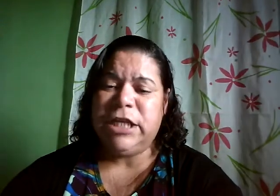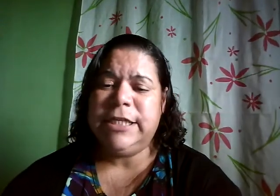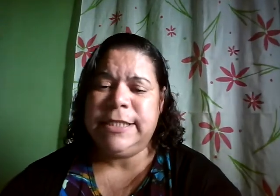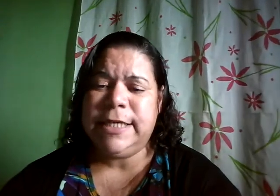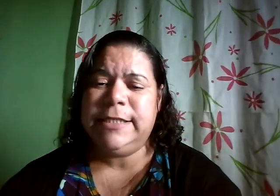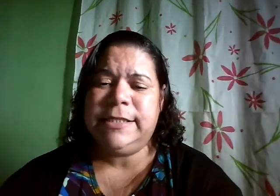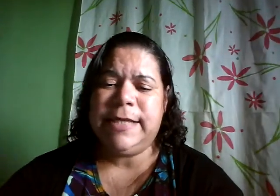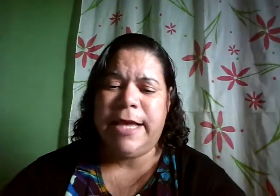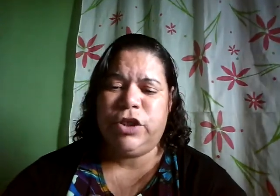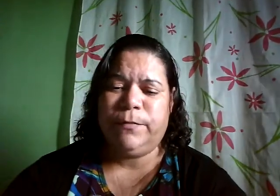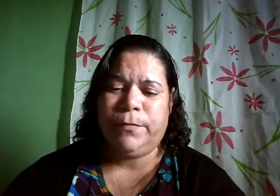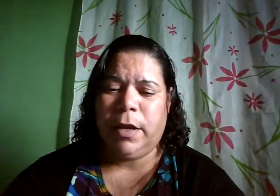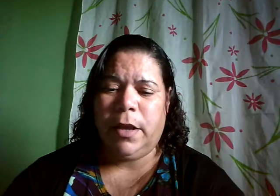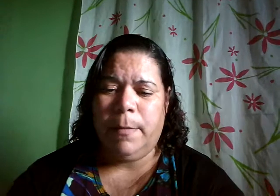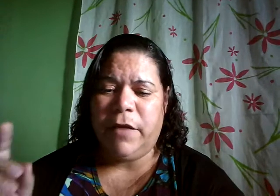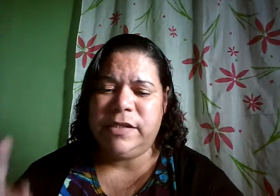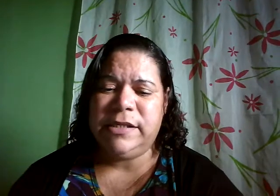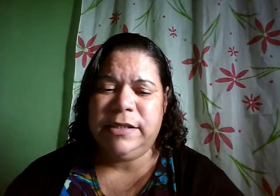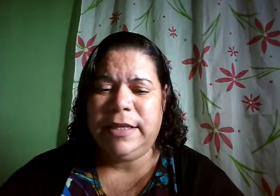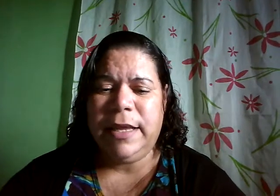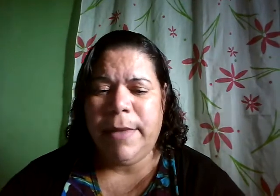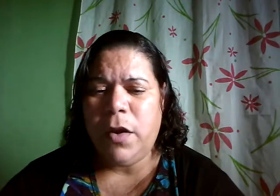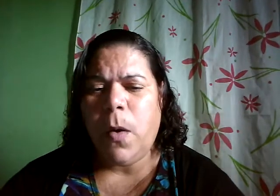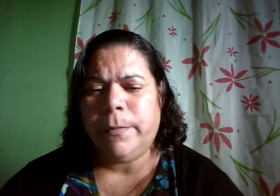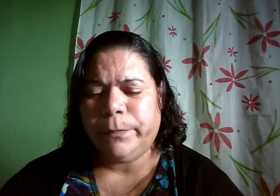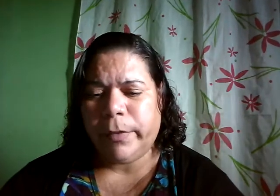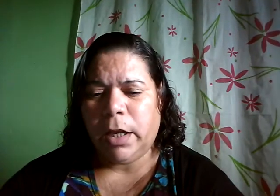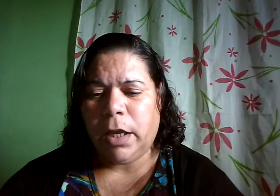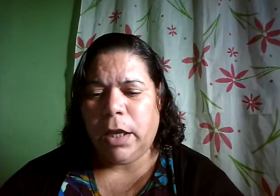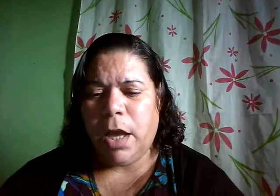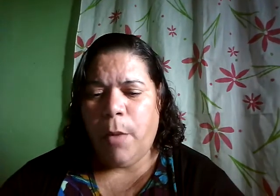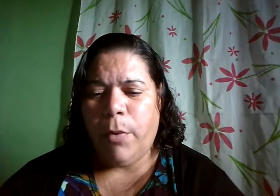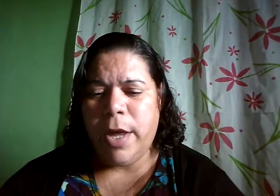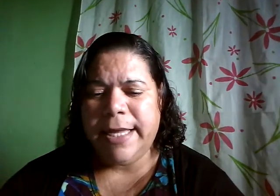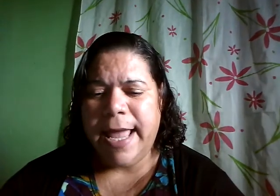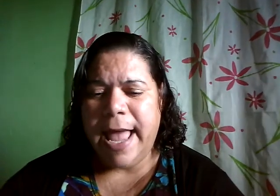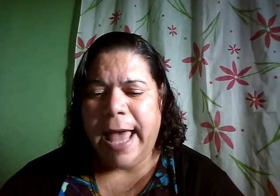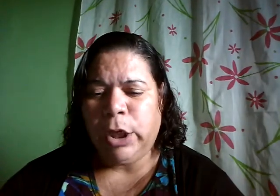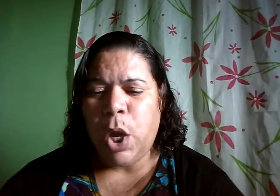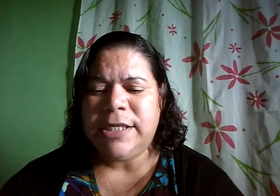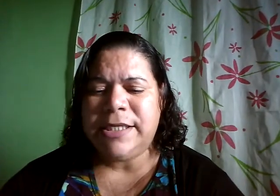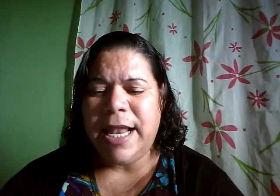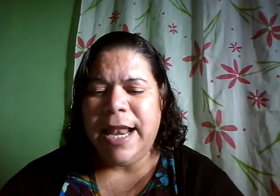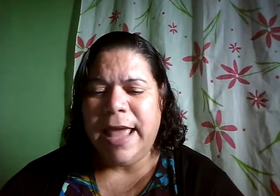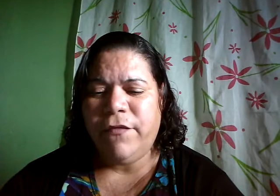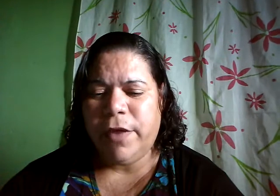16 e 17 para vocês entenderem melhor porque a nossa leve